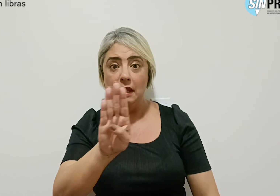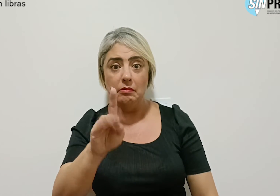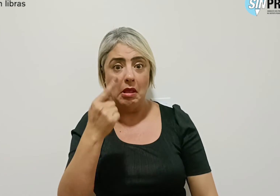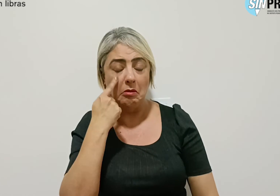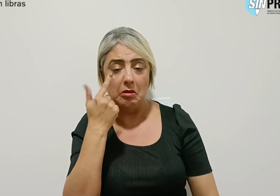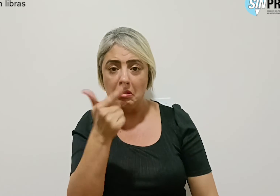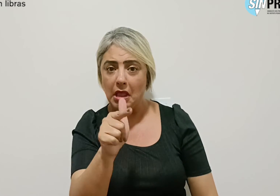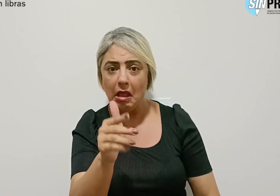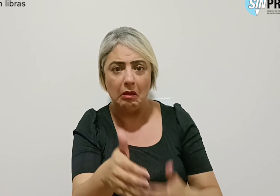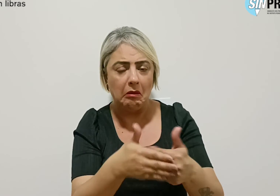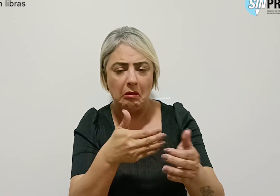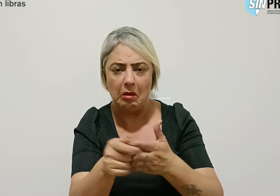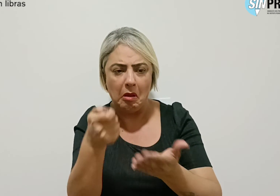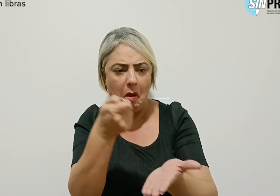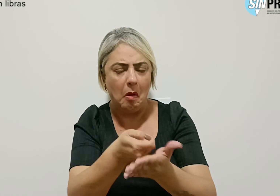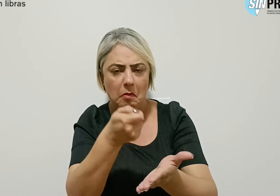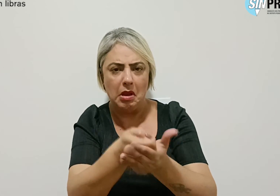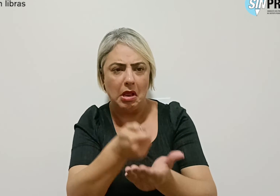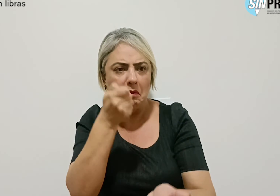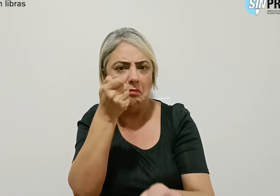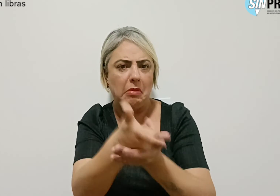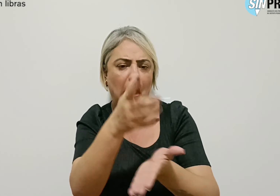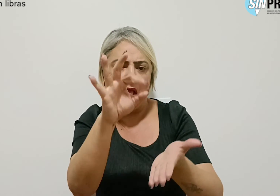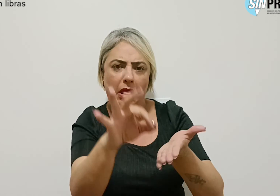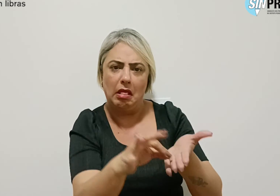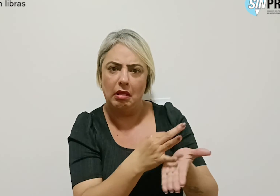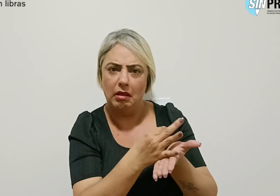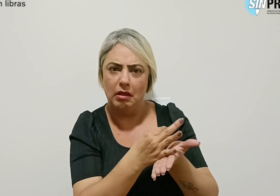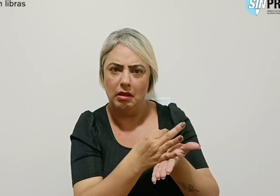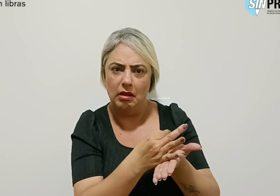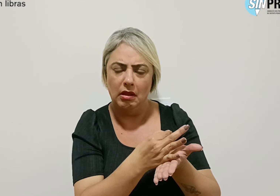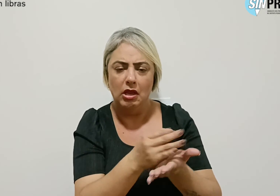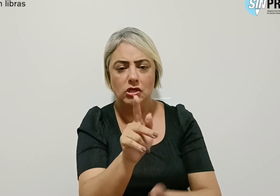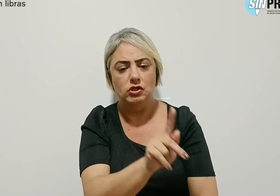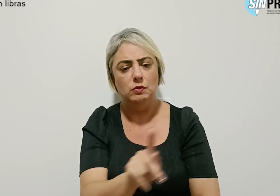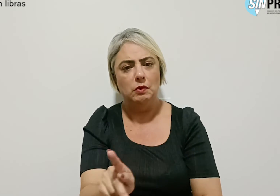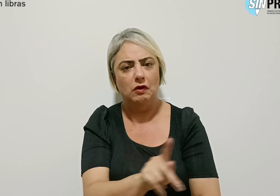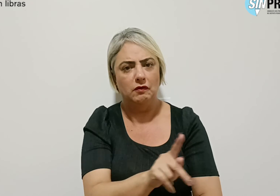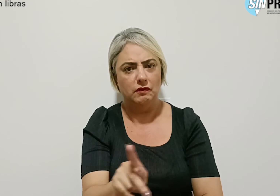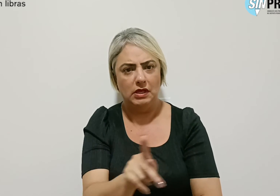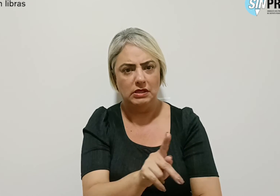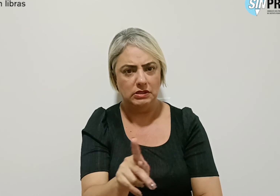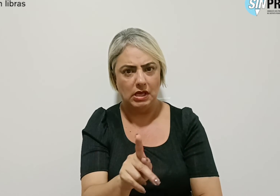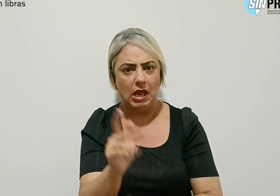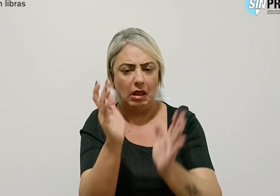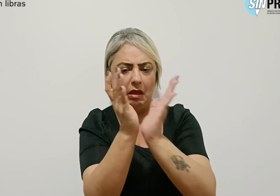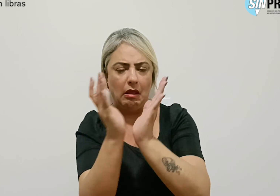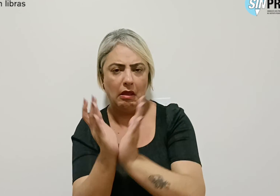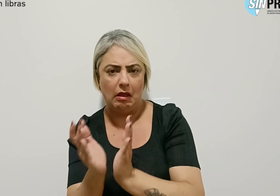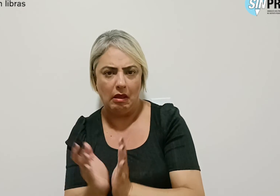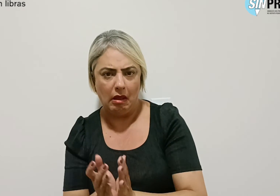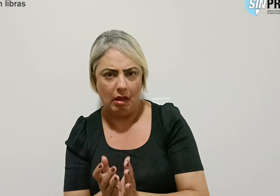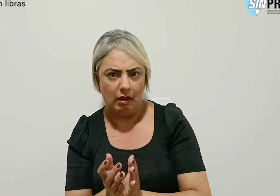qualquer obrigatoriedade de registro de docentes a órgãos ou autarquias